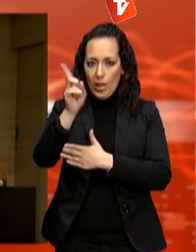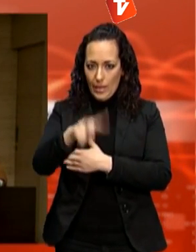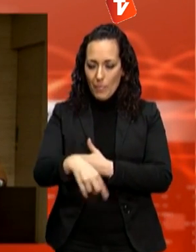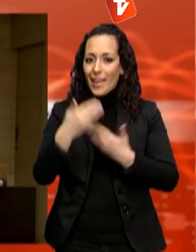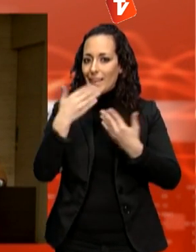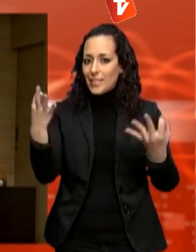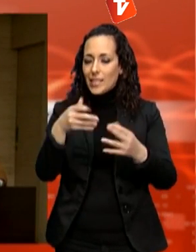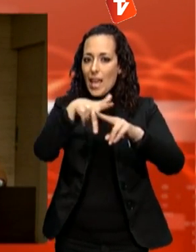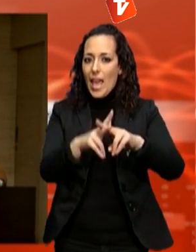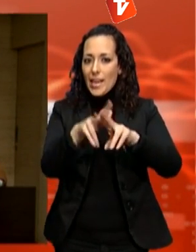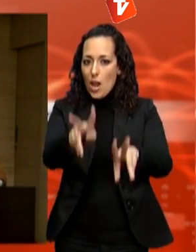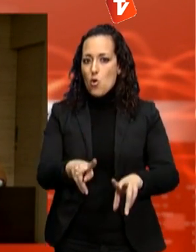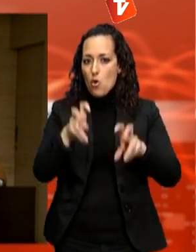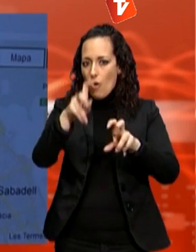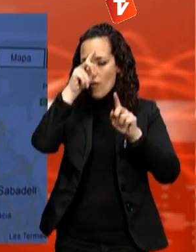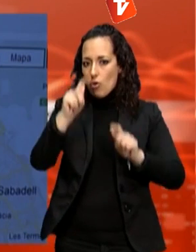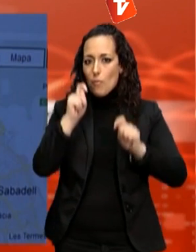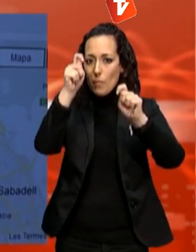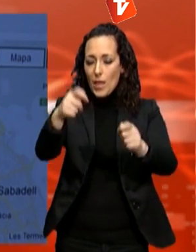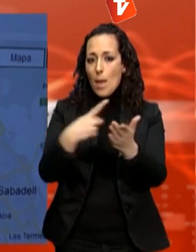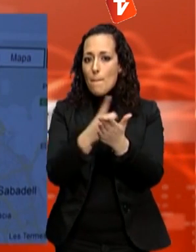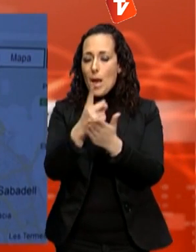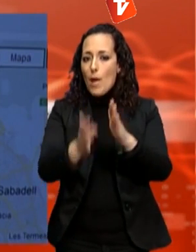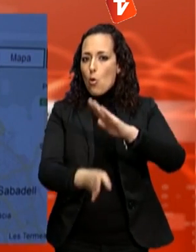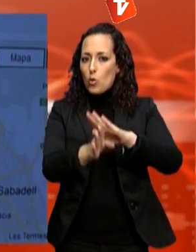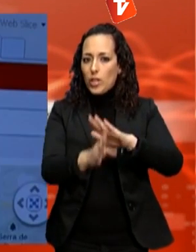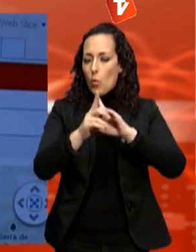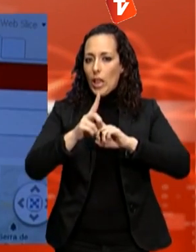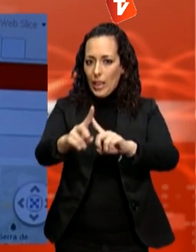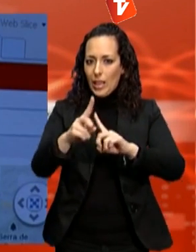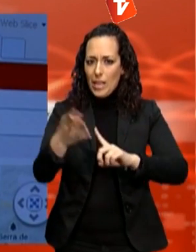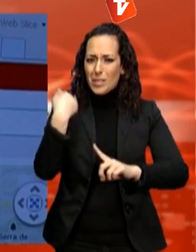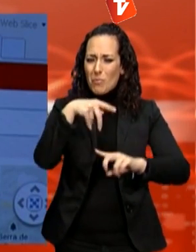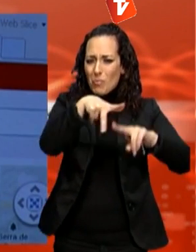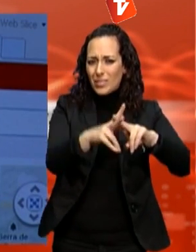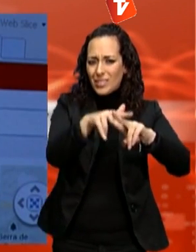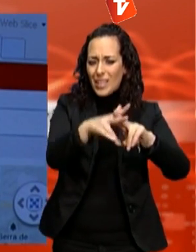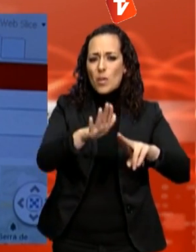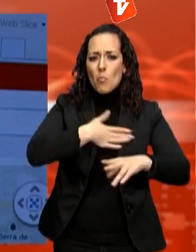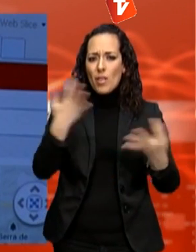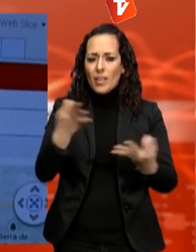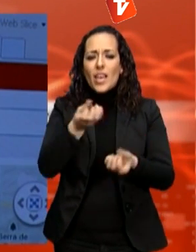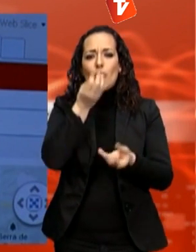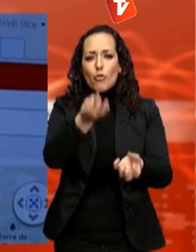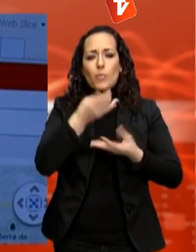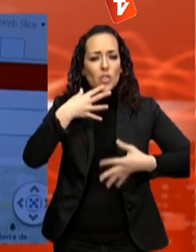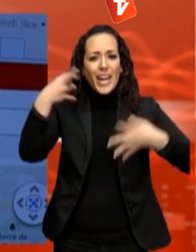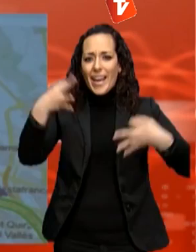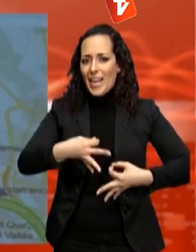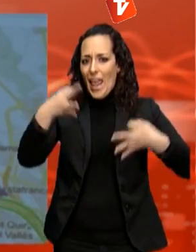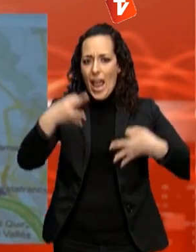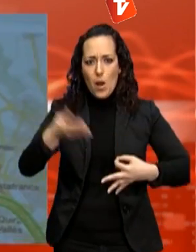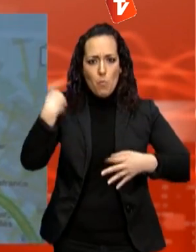una nova eina. El mapa continu del trànsit, un dispositiu que ofereix informació real online de l'estat de la circulació.